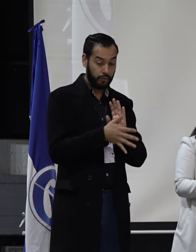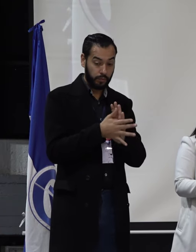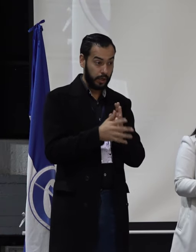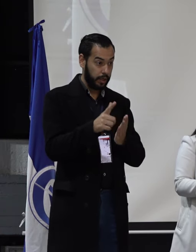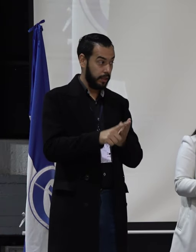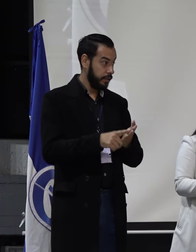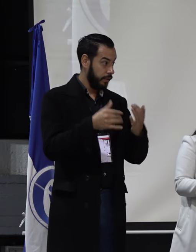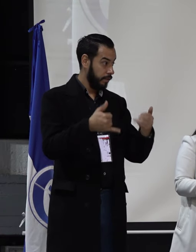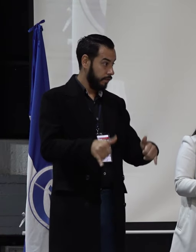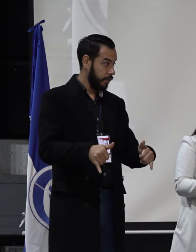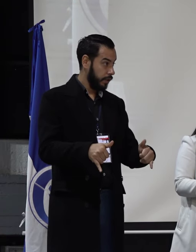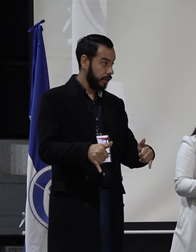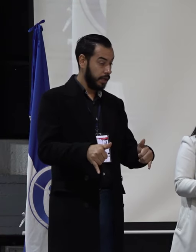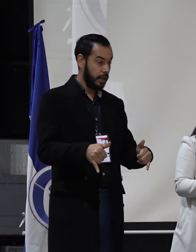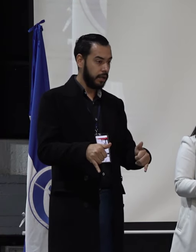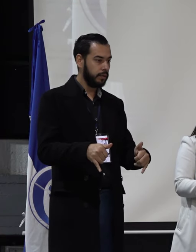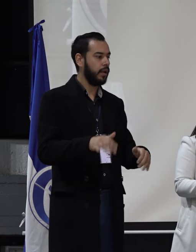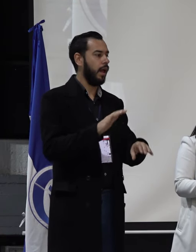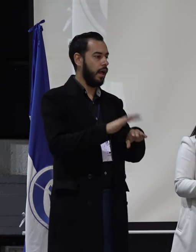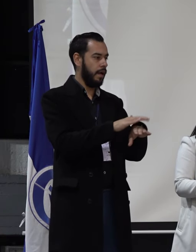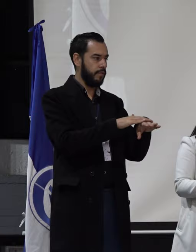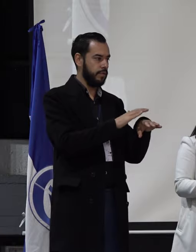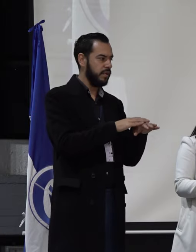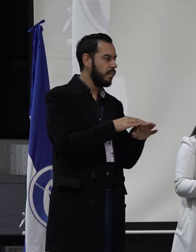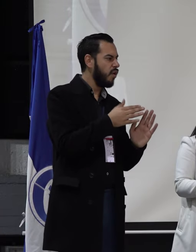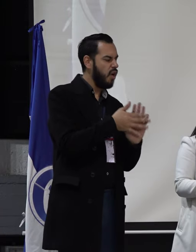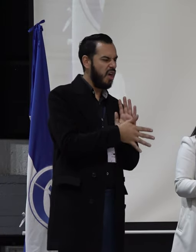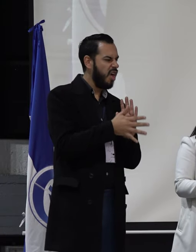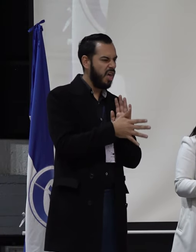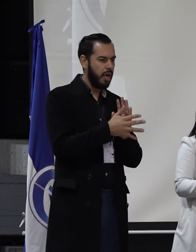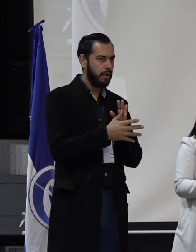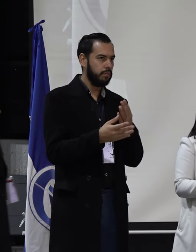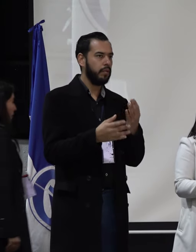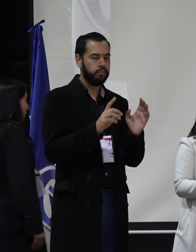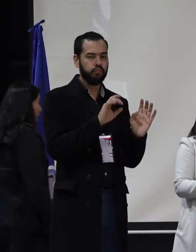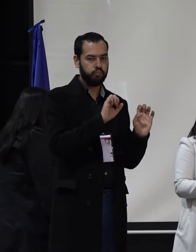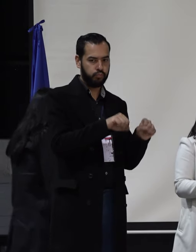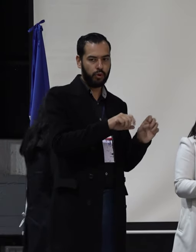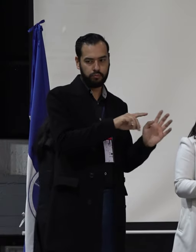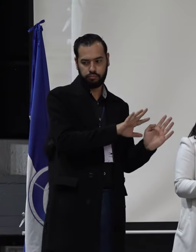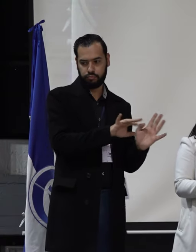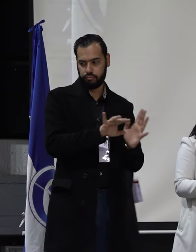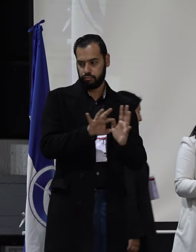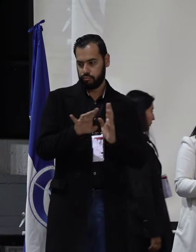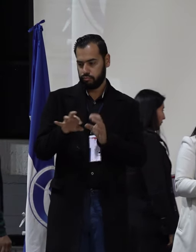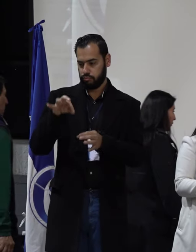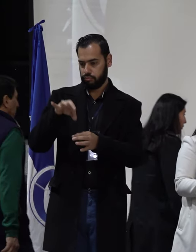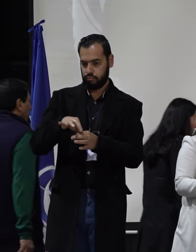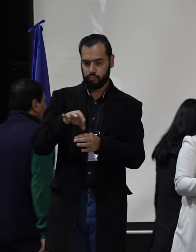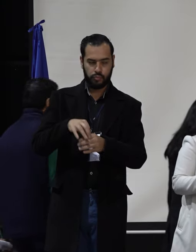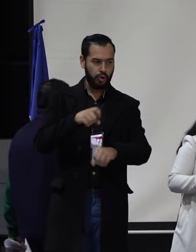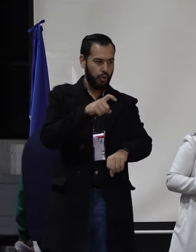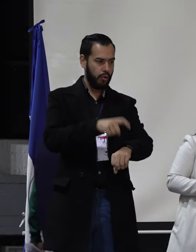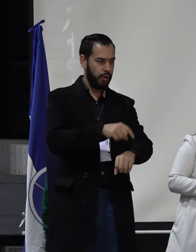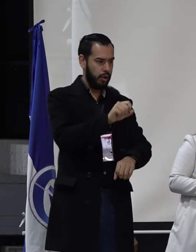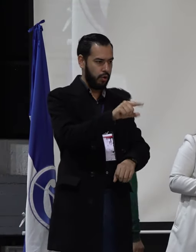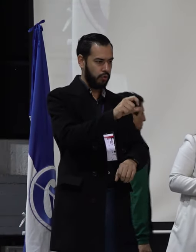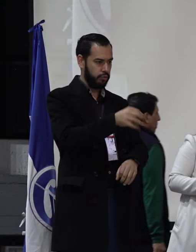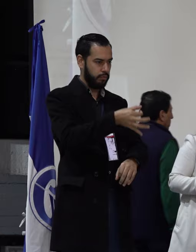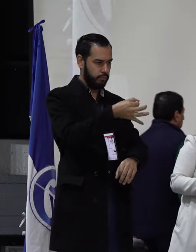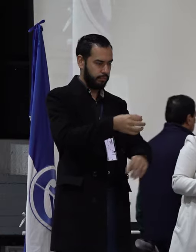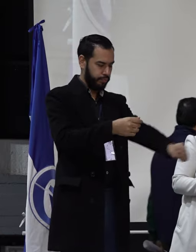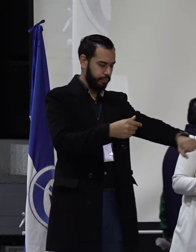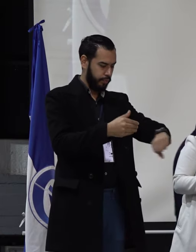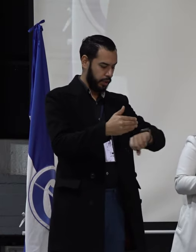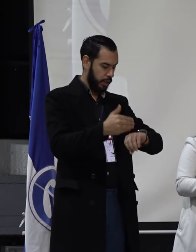final, les daremos las indicaciones necesarias para poder realizar el voto a las 11 en punto, en la hora